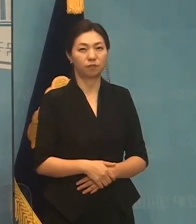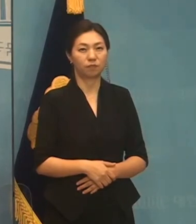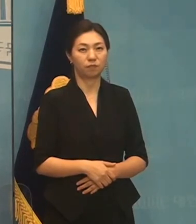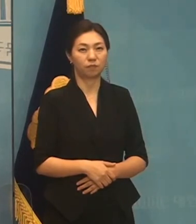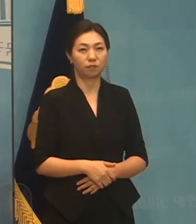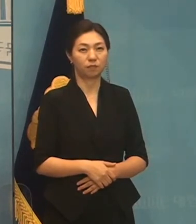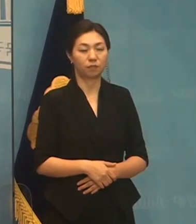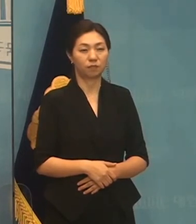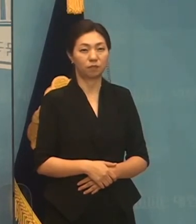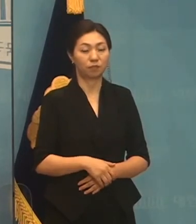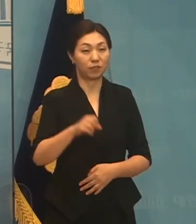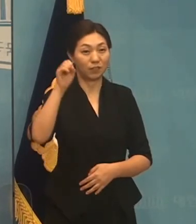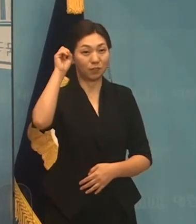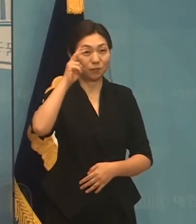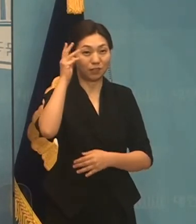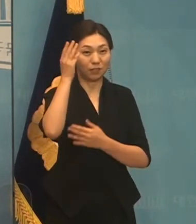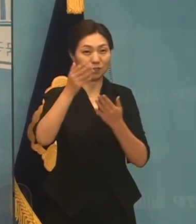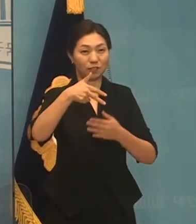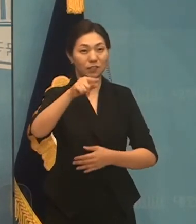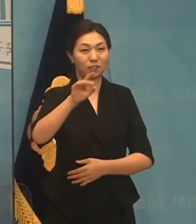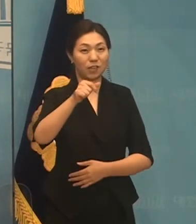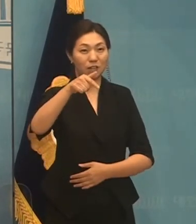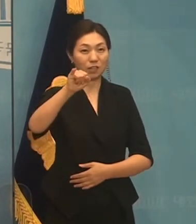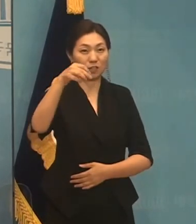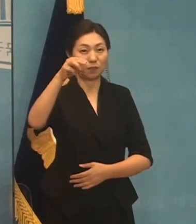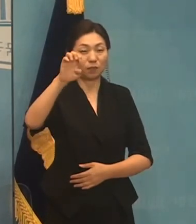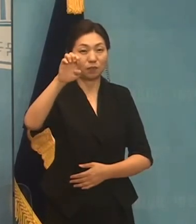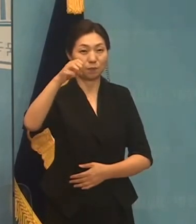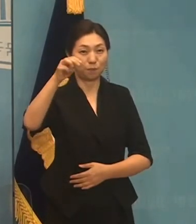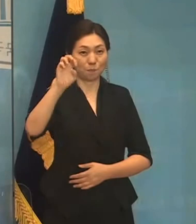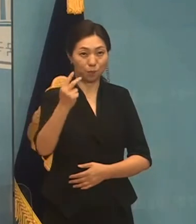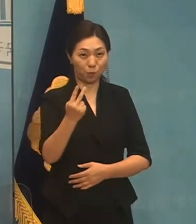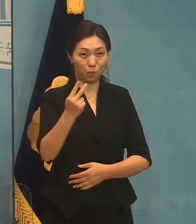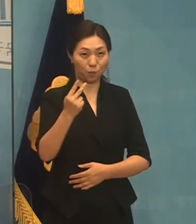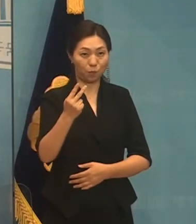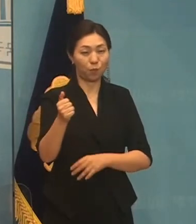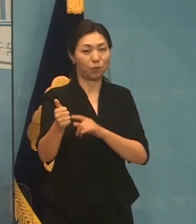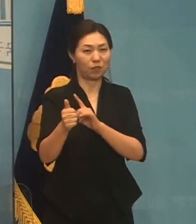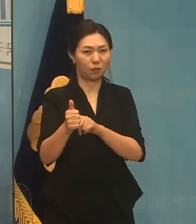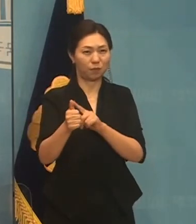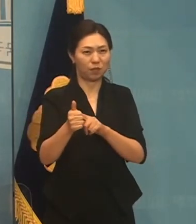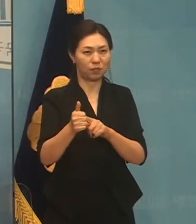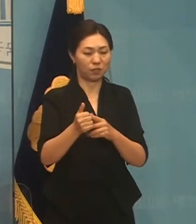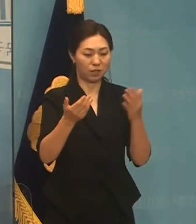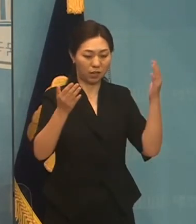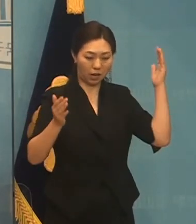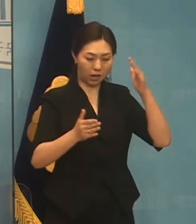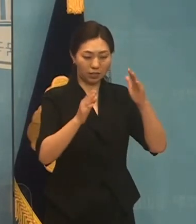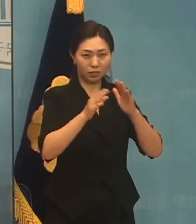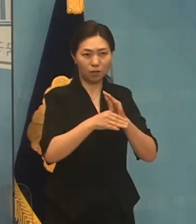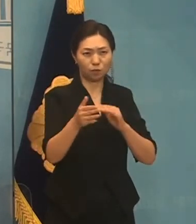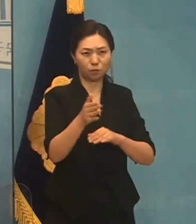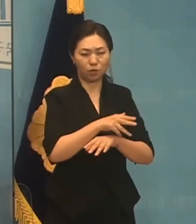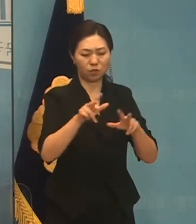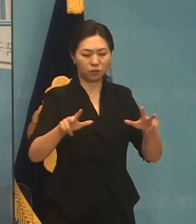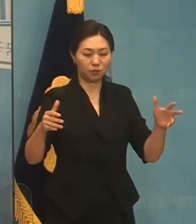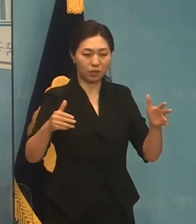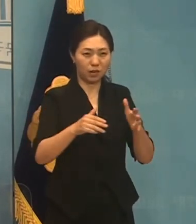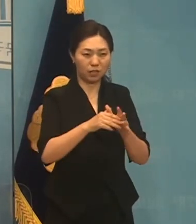간단히 말씀드리겠습니다. 장기표 동지의는 합창시절 이후 기극까지 살아오는 동안에 그의 생애를